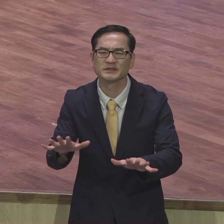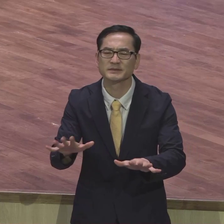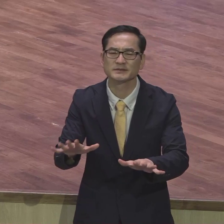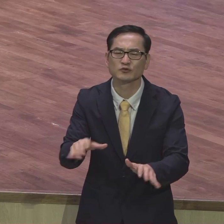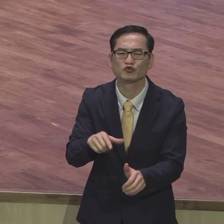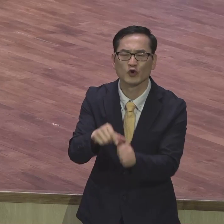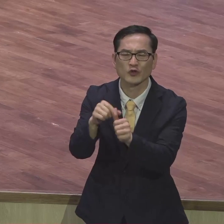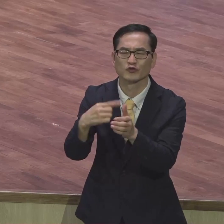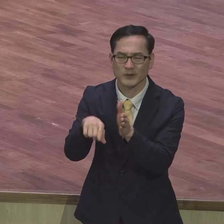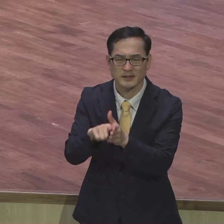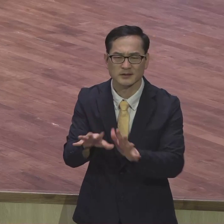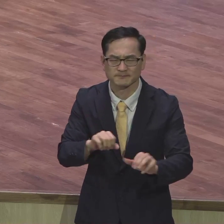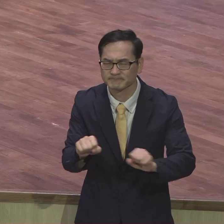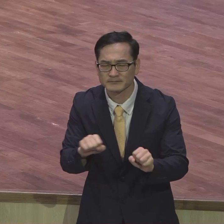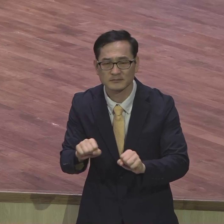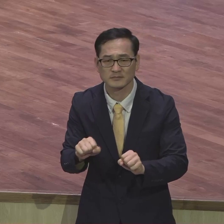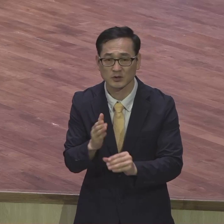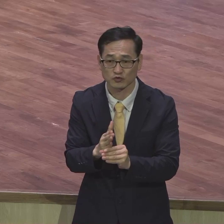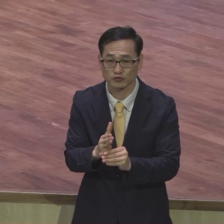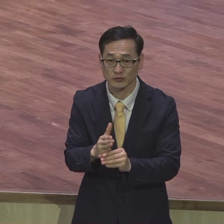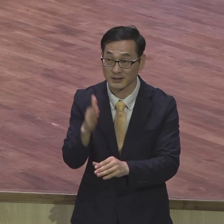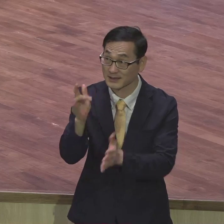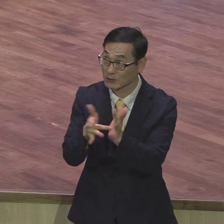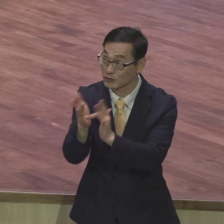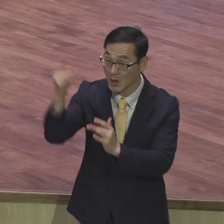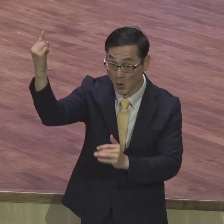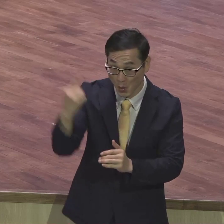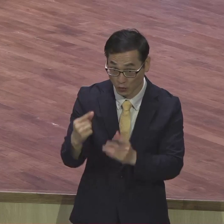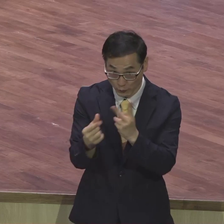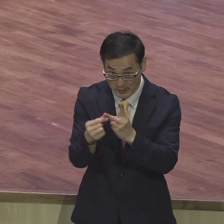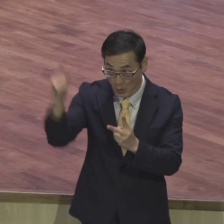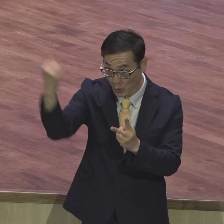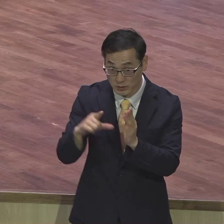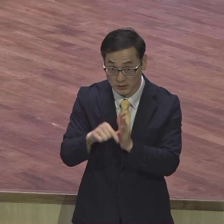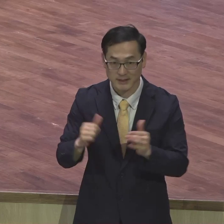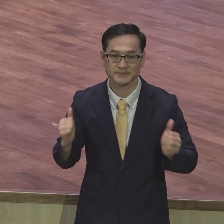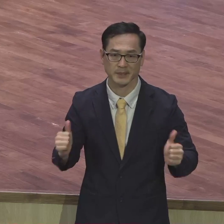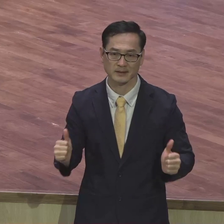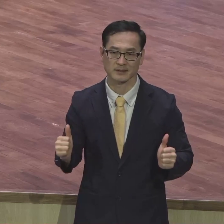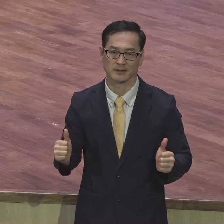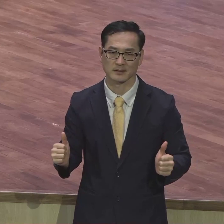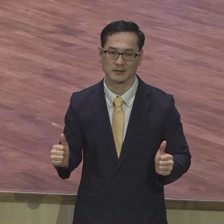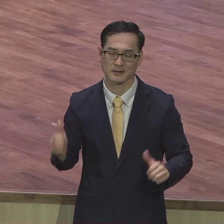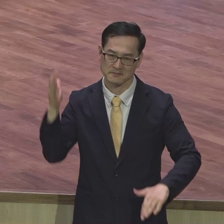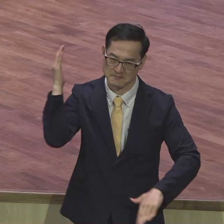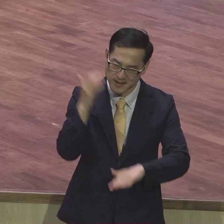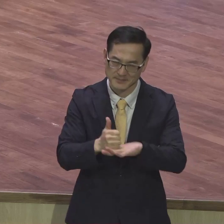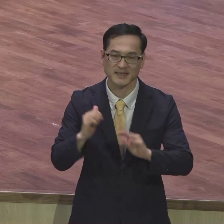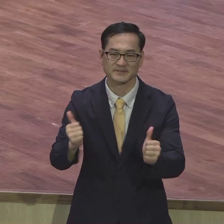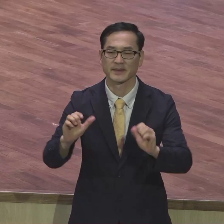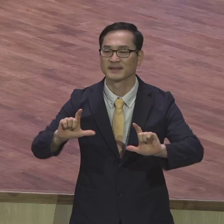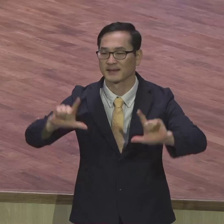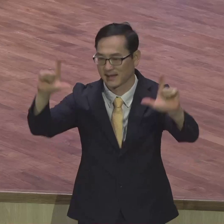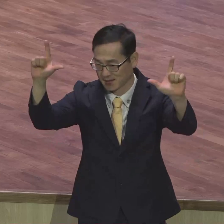받는 거예요 그때를 뭐라 합니까? 인류 처우의 날입니다 인류 처우의 날이